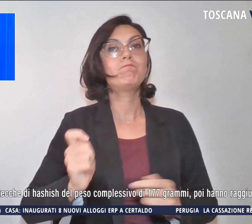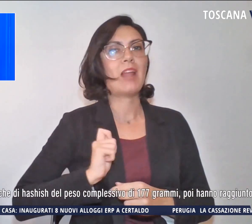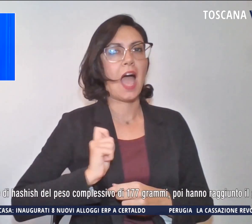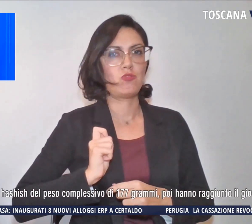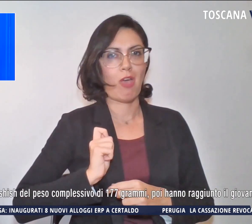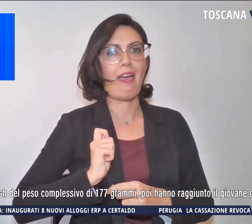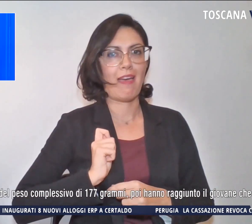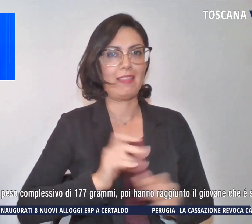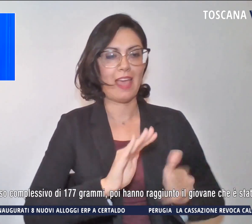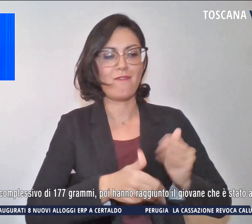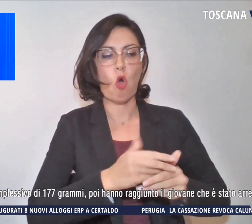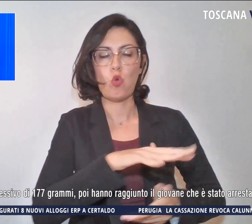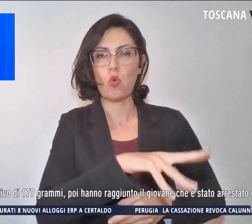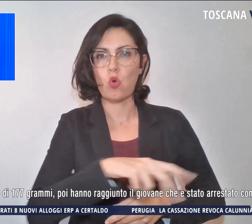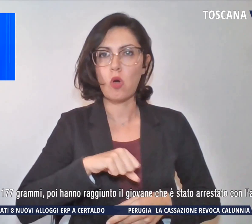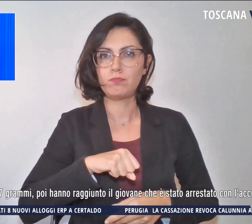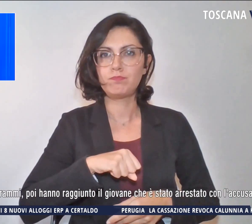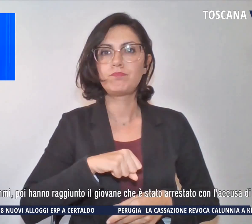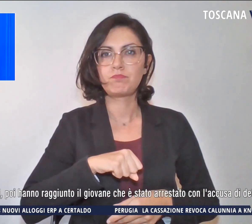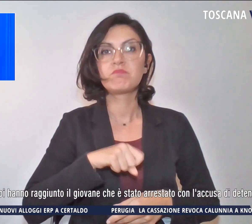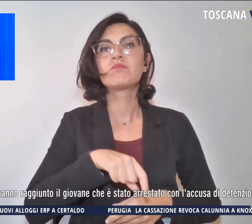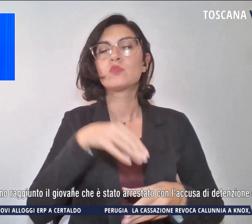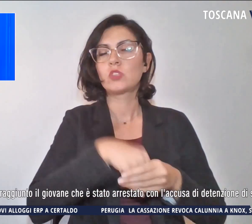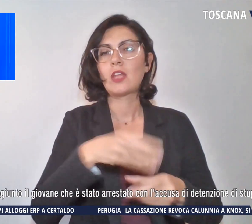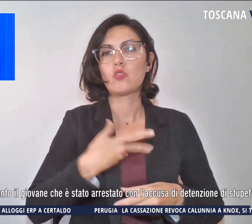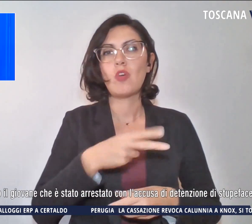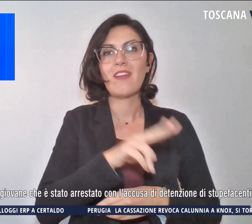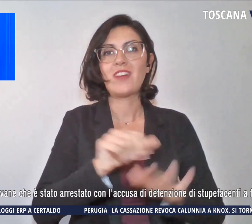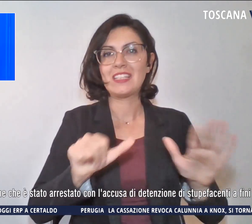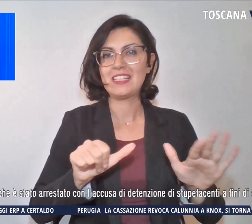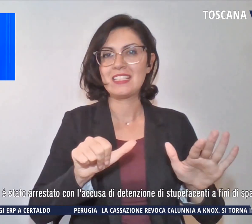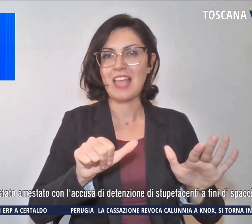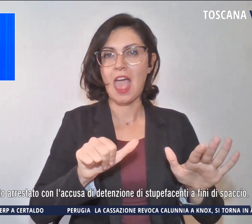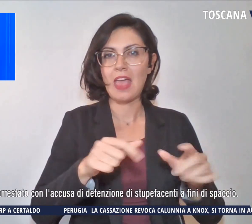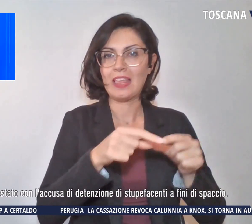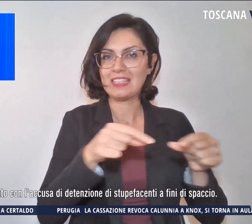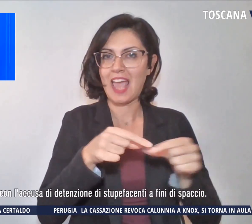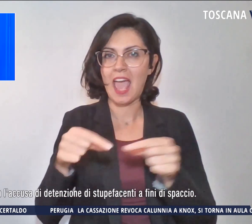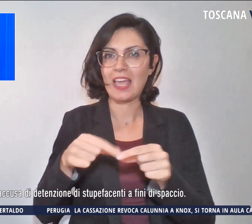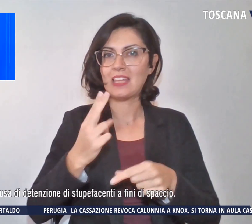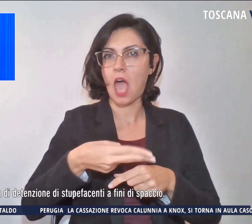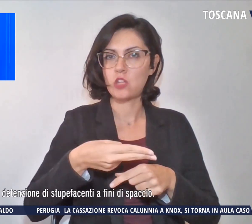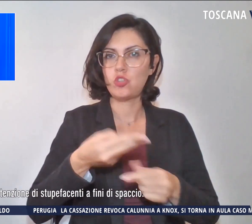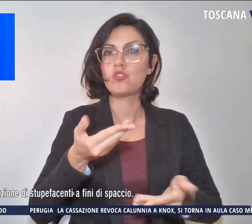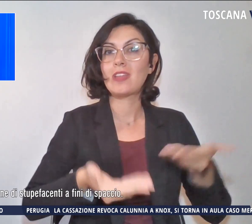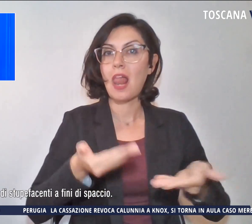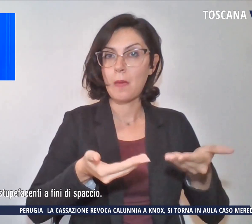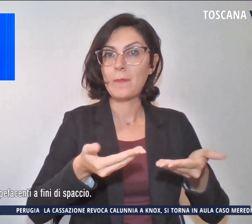l'involucro che conteneva 26 stecche di hashish del peso complessivo di